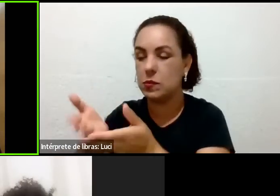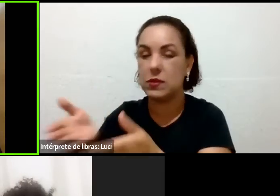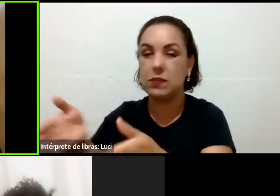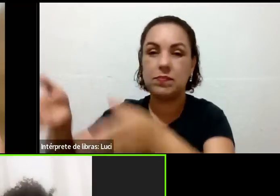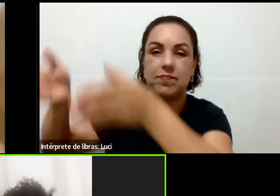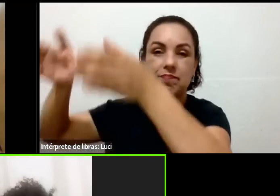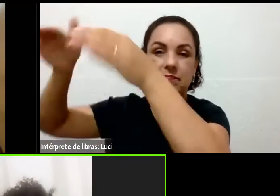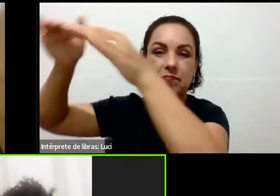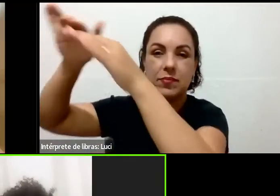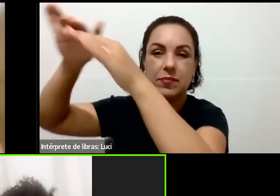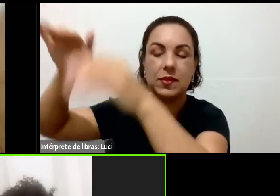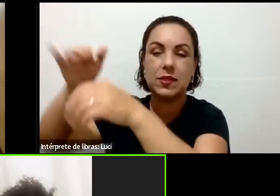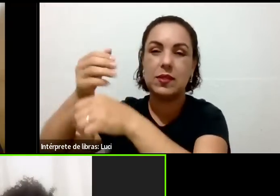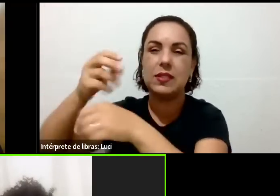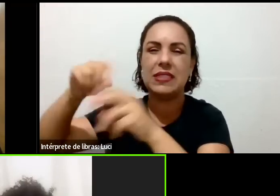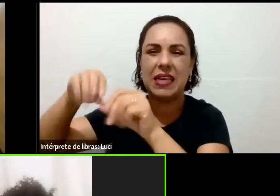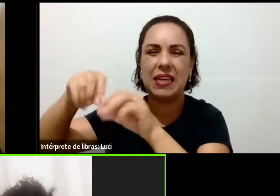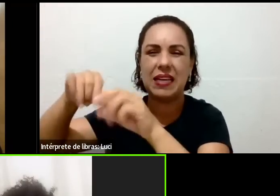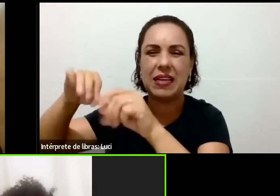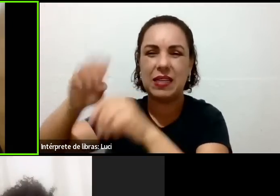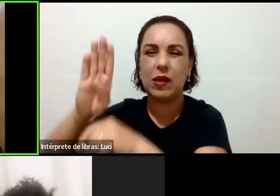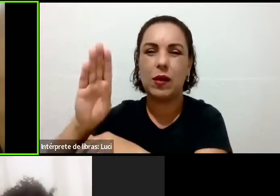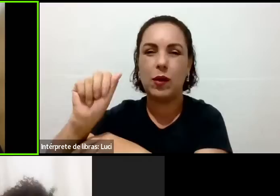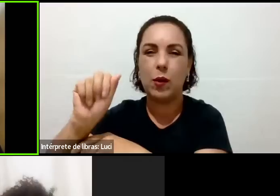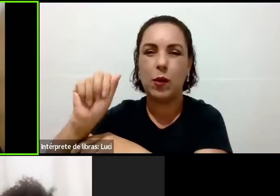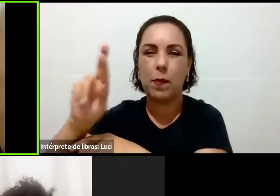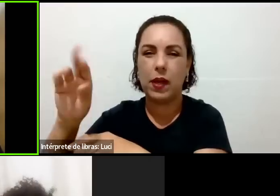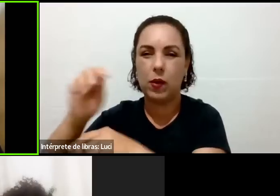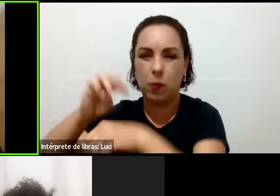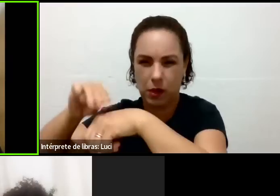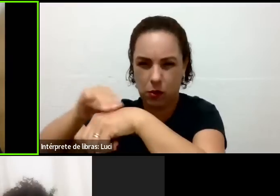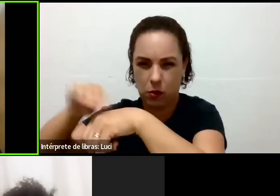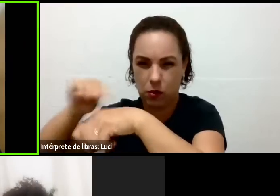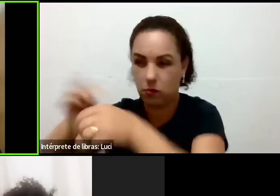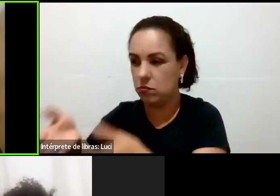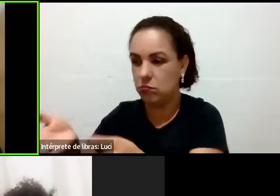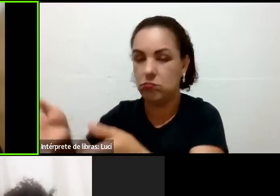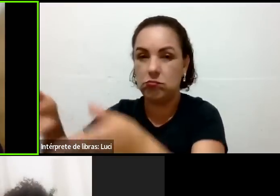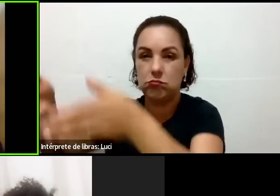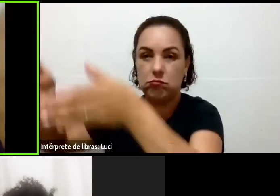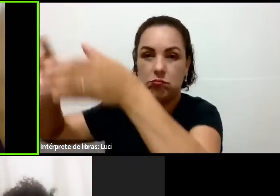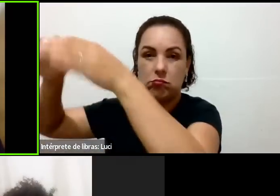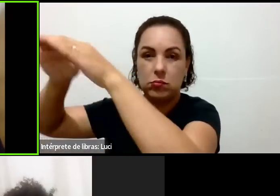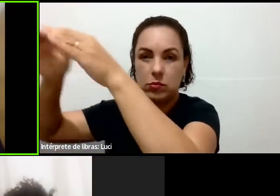muito simples, inventaram uma vela, já tem um tempo, uma vela um pouco melhor,